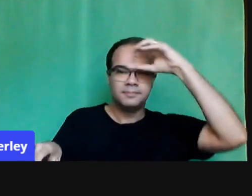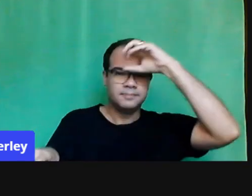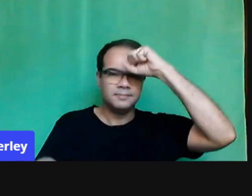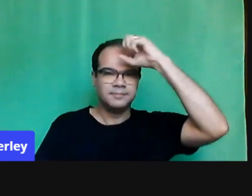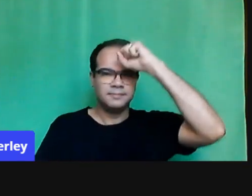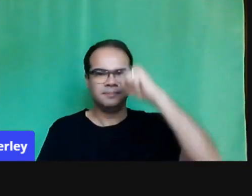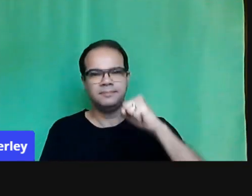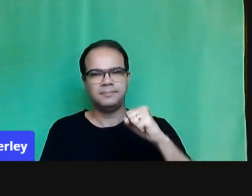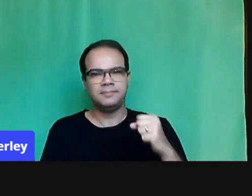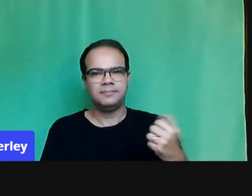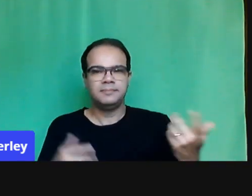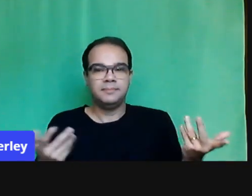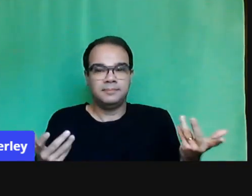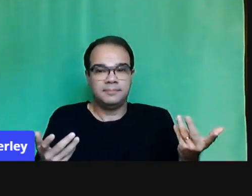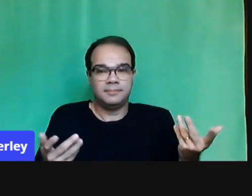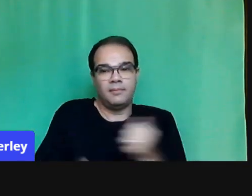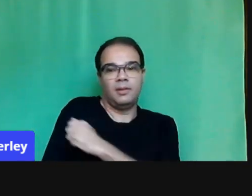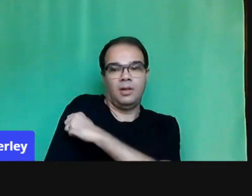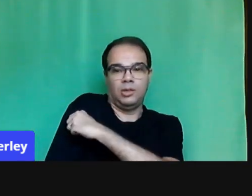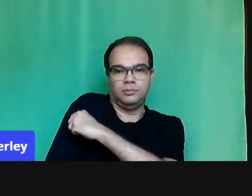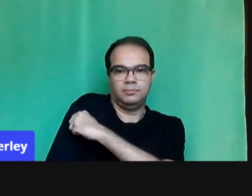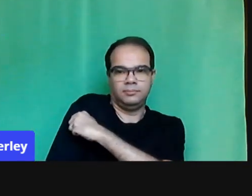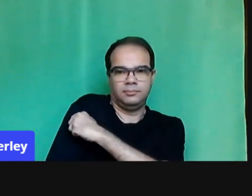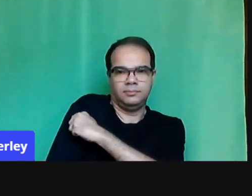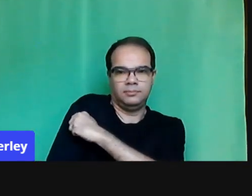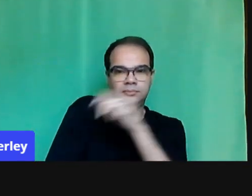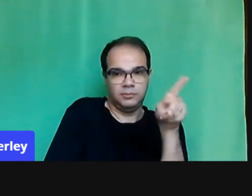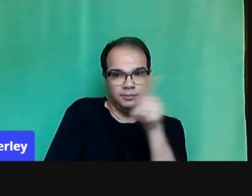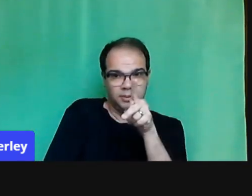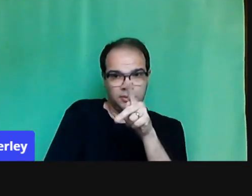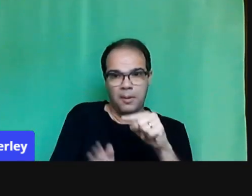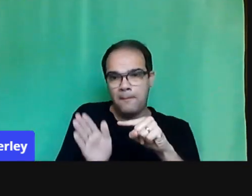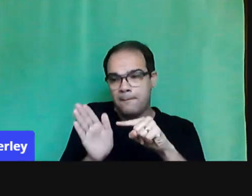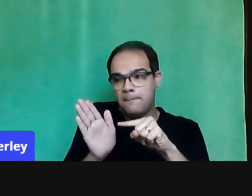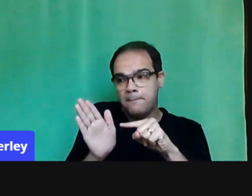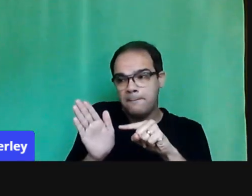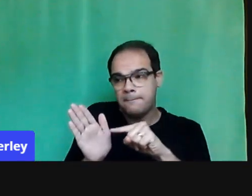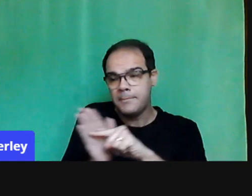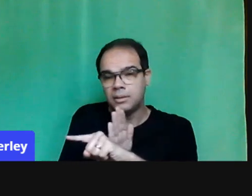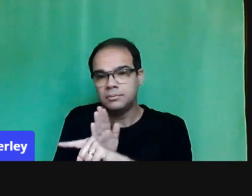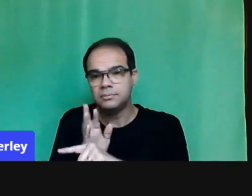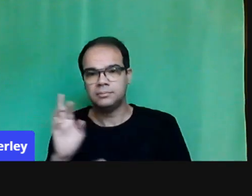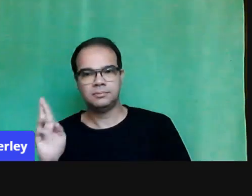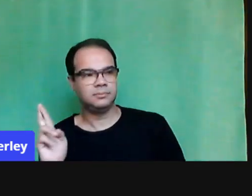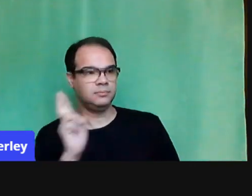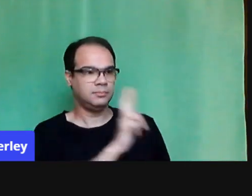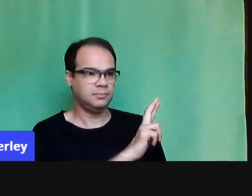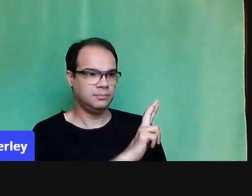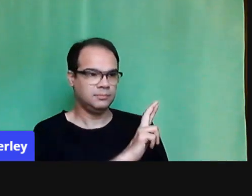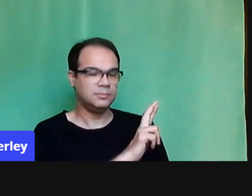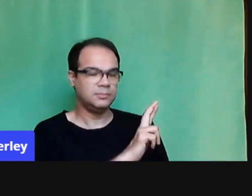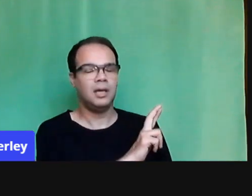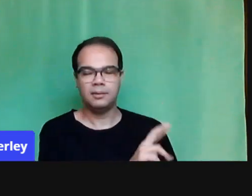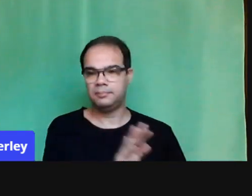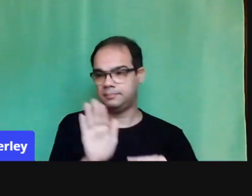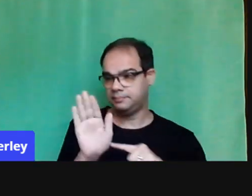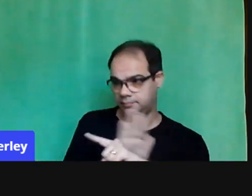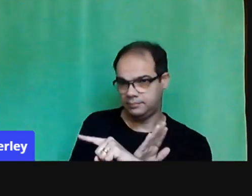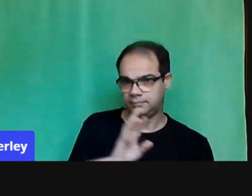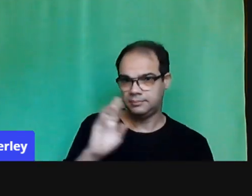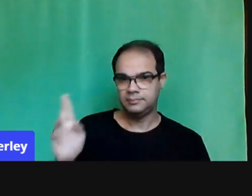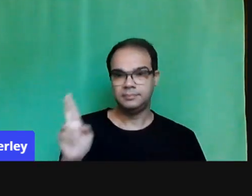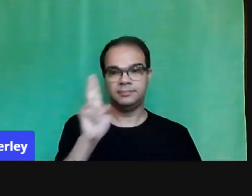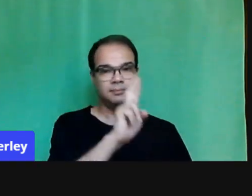pergunta e os alunos respondem. Como se fosse isso, né? Eu pergunto, responde. Um bate-bola, um ping-pong, né?